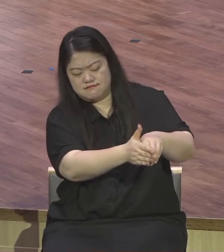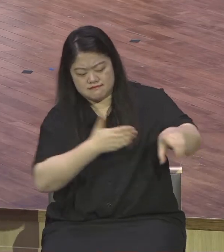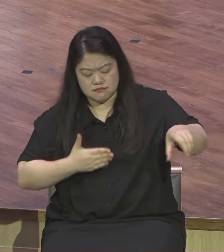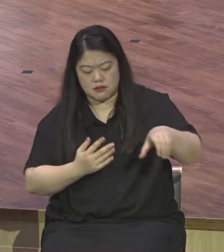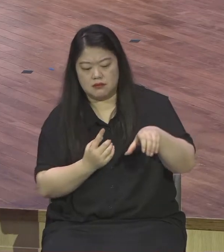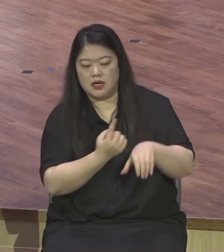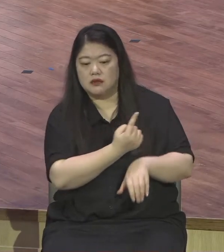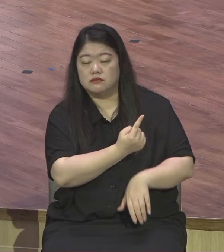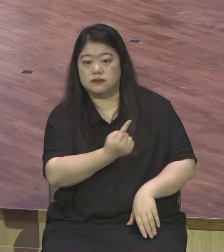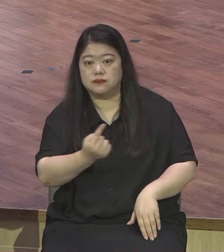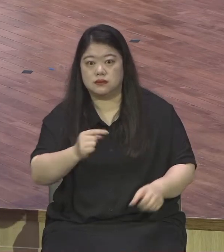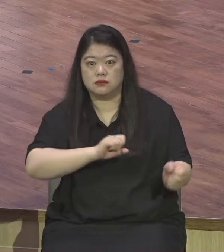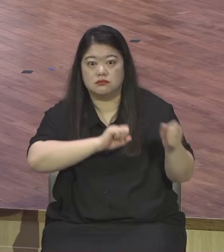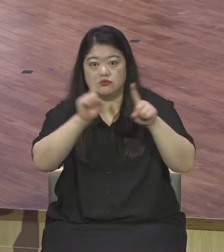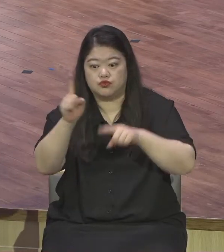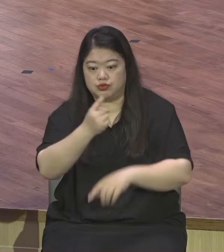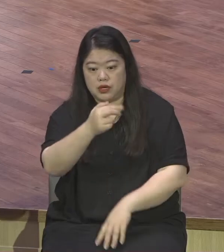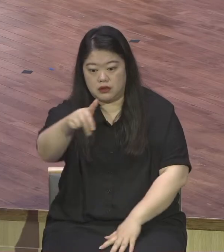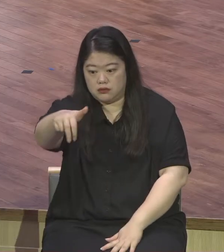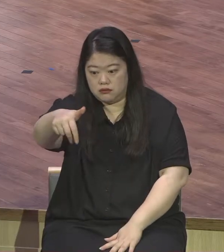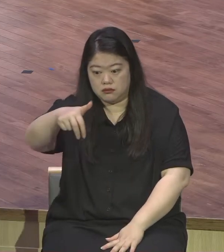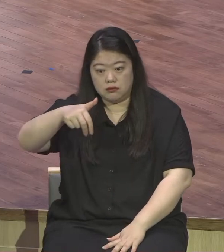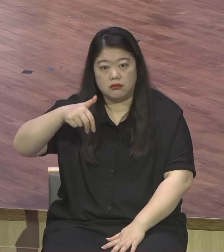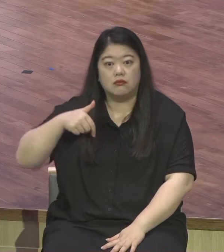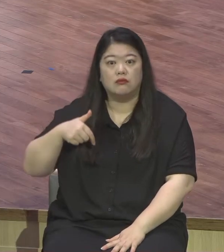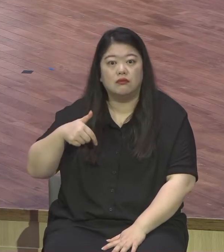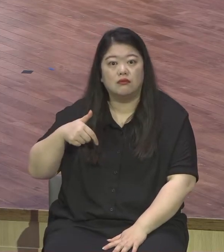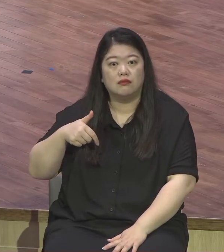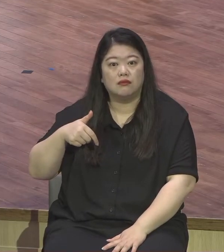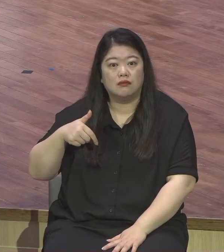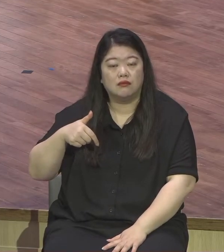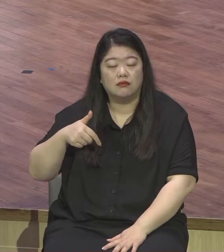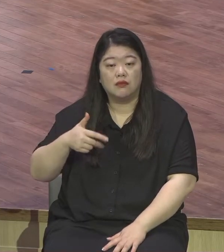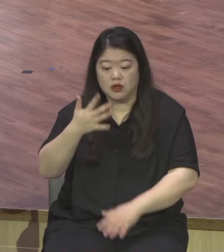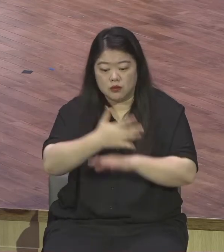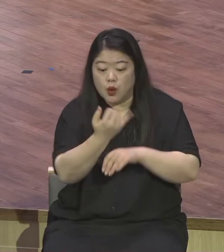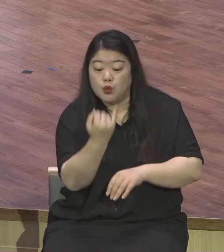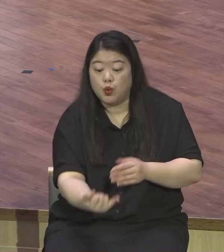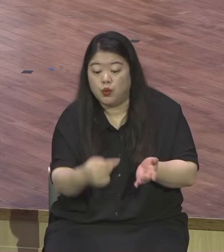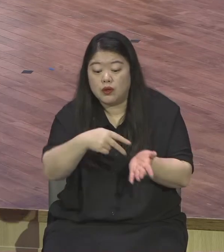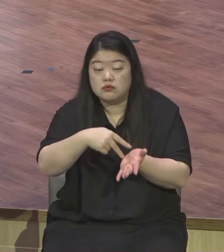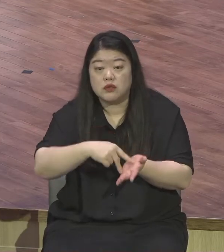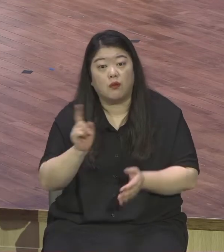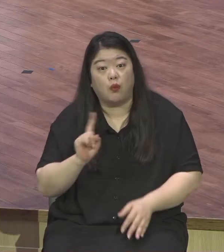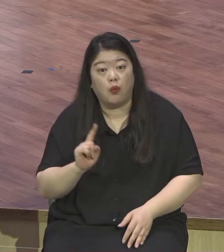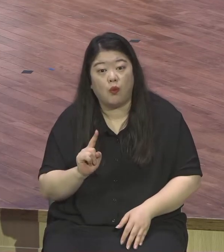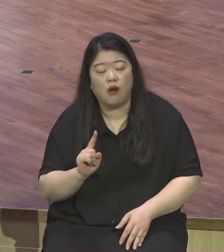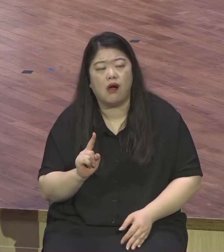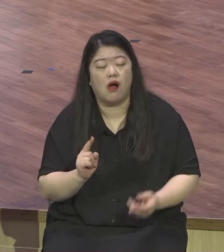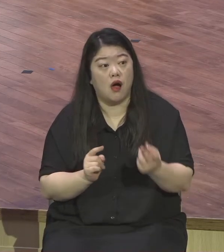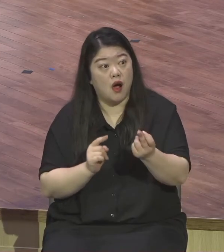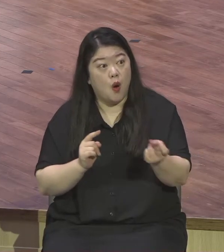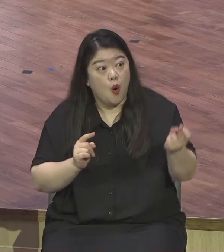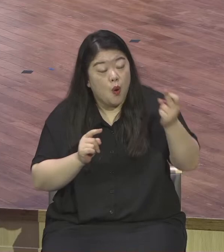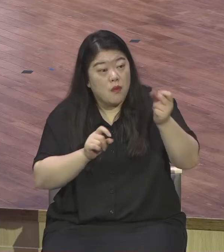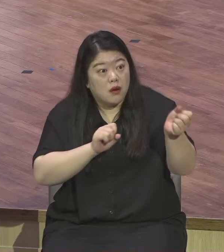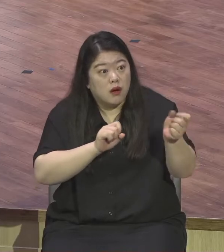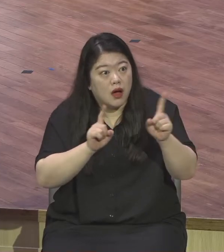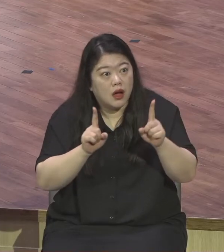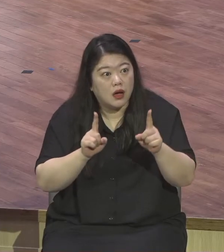상황 속에서 예수님께서 자기 지역에 오신다니까 자신이 예수님을 위해서 무엇을 할 것인가